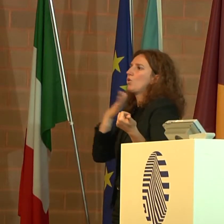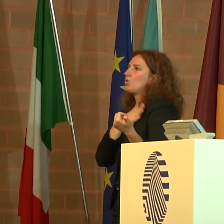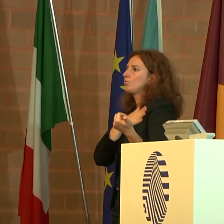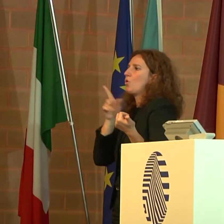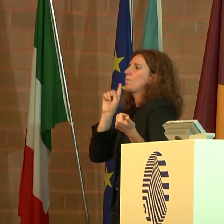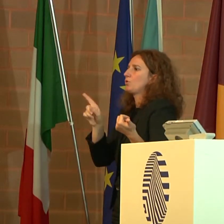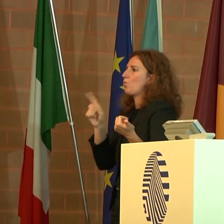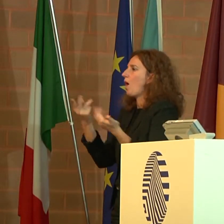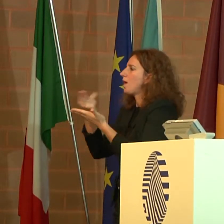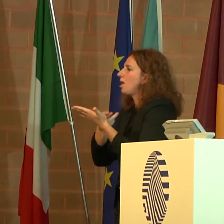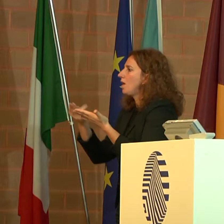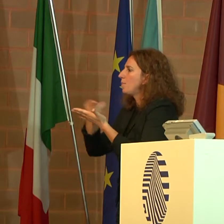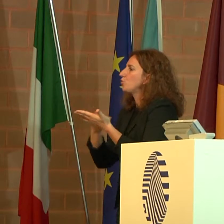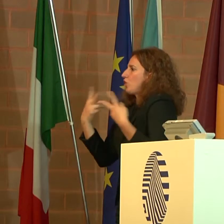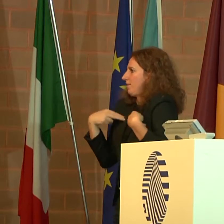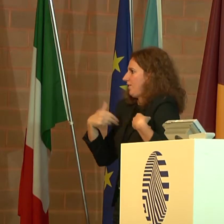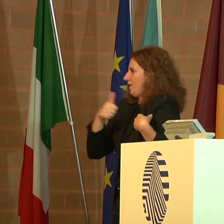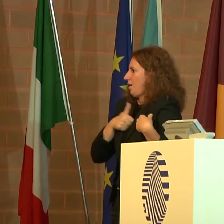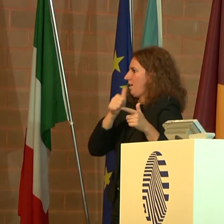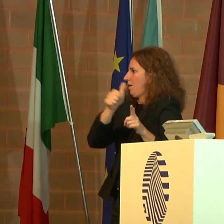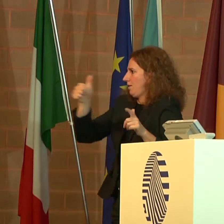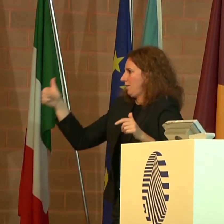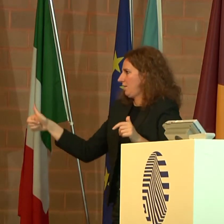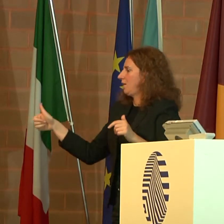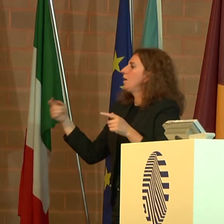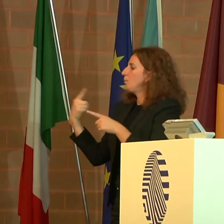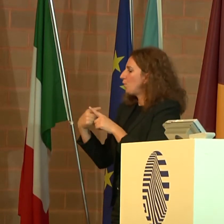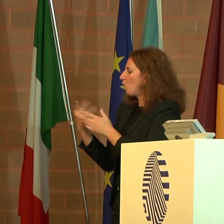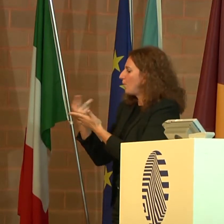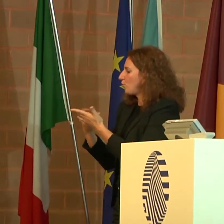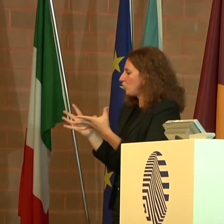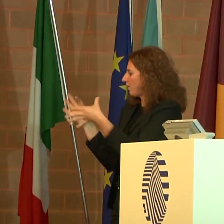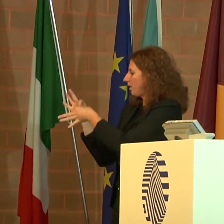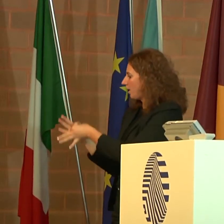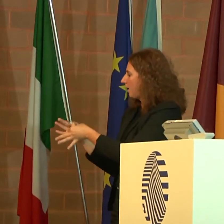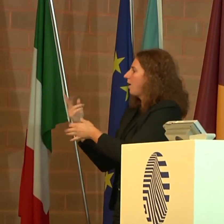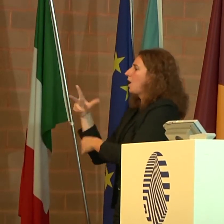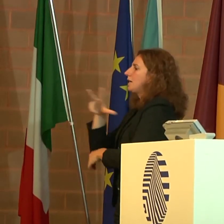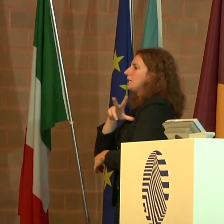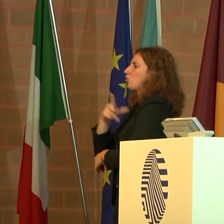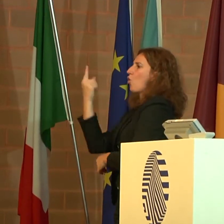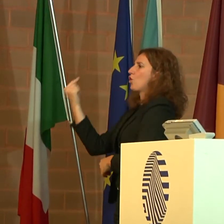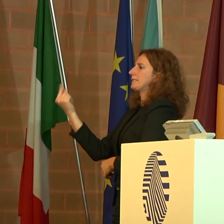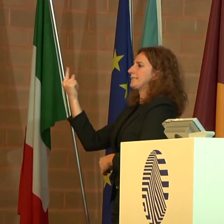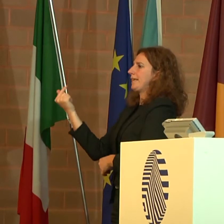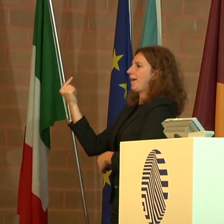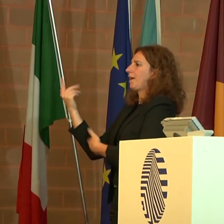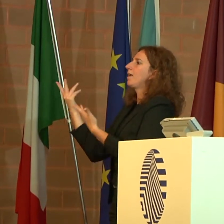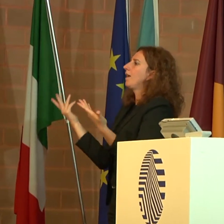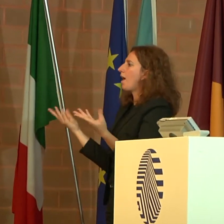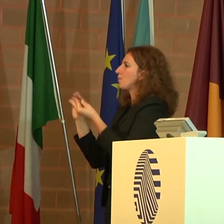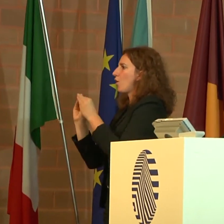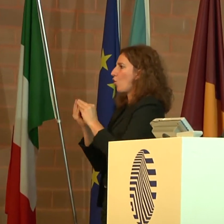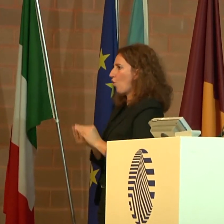Le sperimentazioni sono subordinate alla disponibilità delle risorse finanziarie. Vi sicuro però un progetto di vita